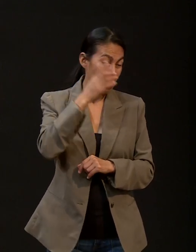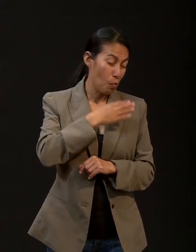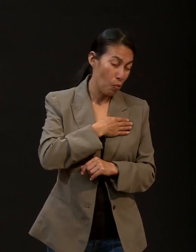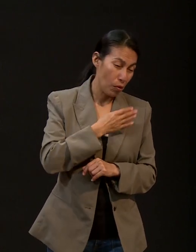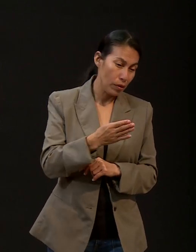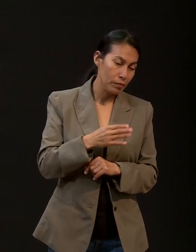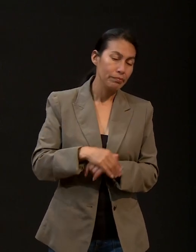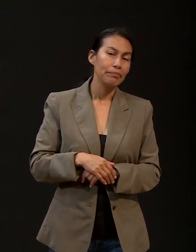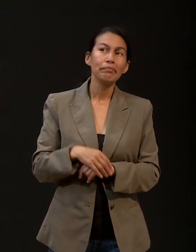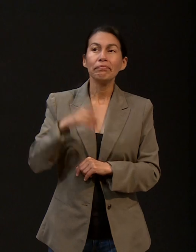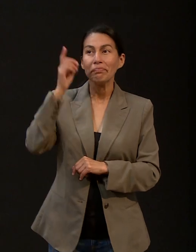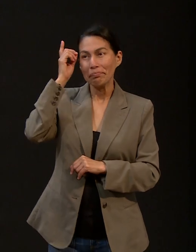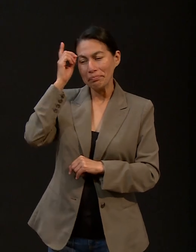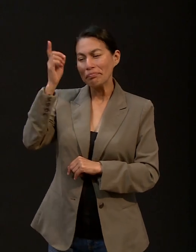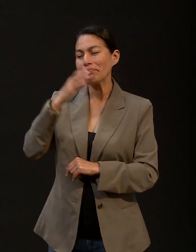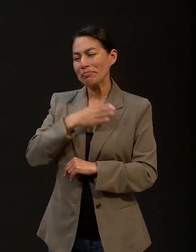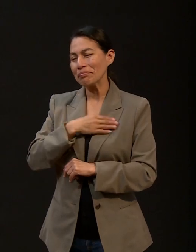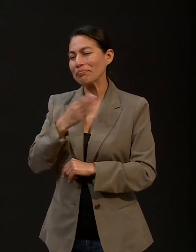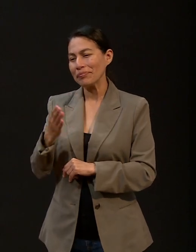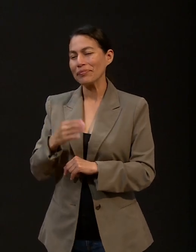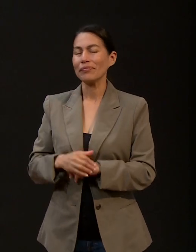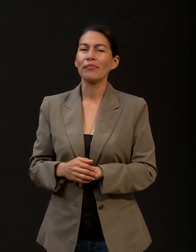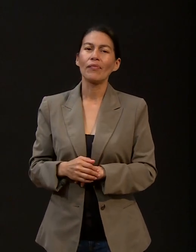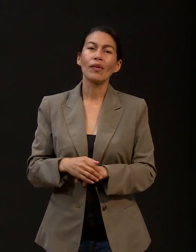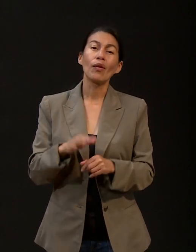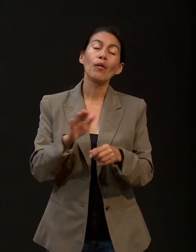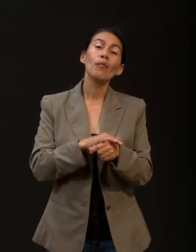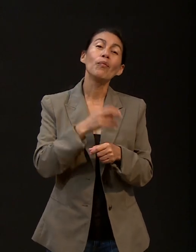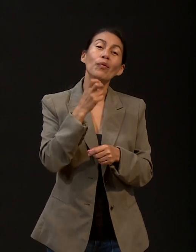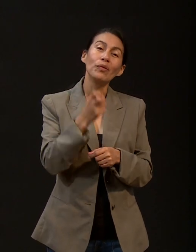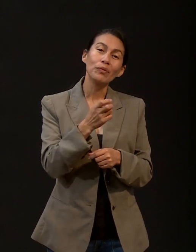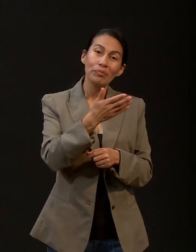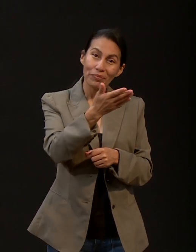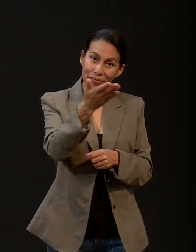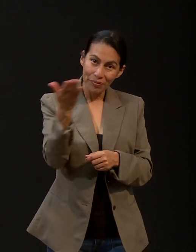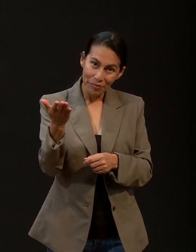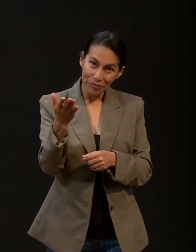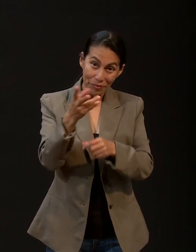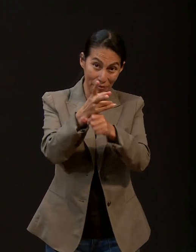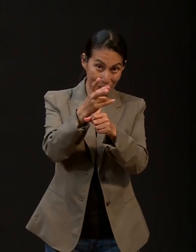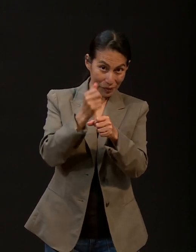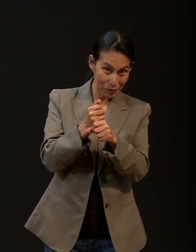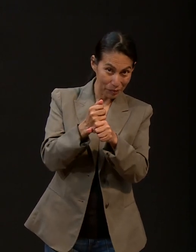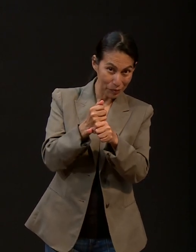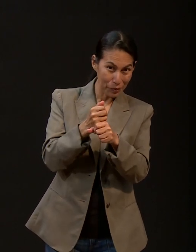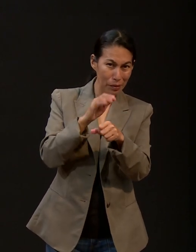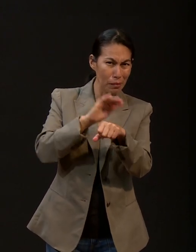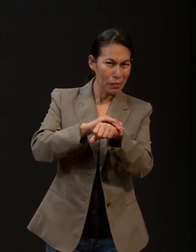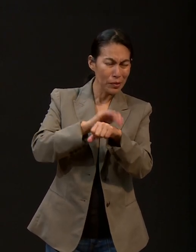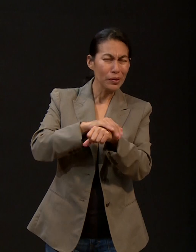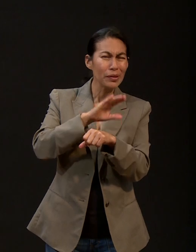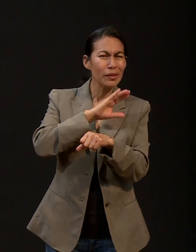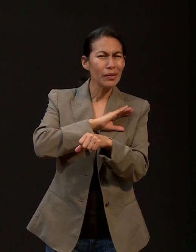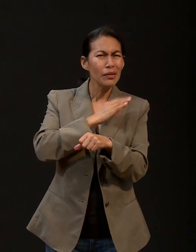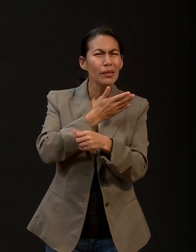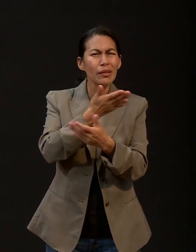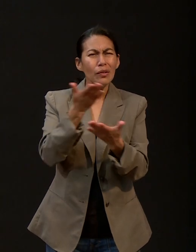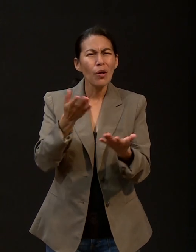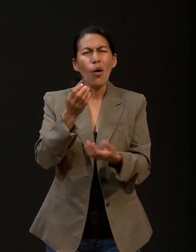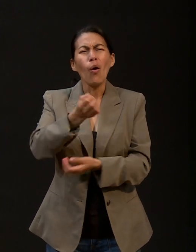bueno. Dios es bueno. Por eso invitamos a todos ustedes, queridos, que nos unamos en oración, oremos los unos por